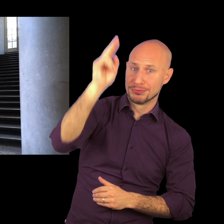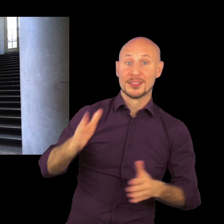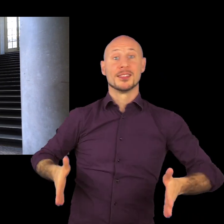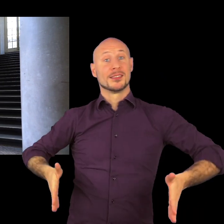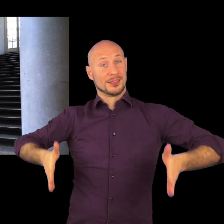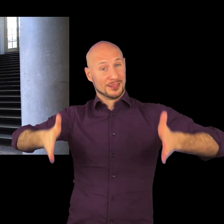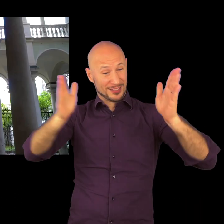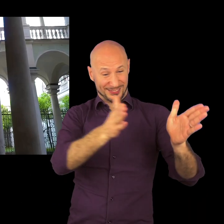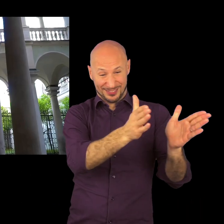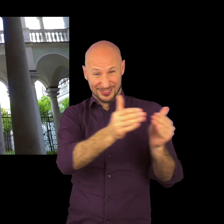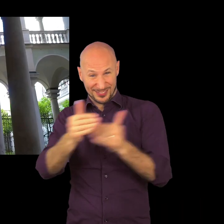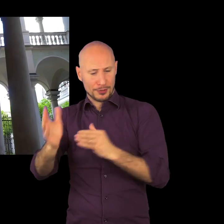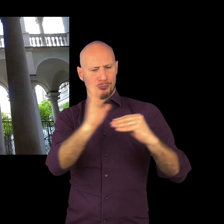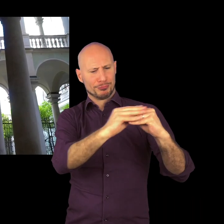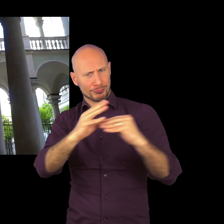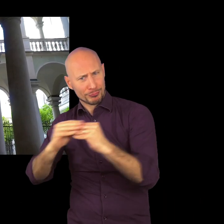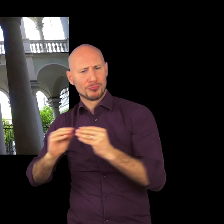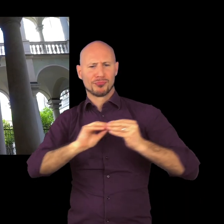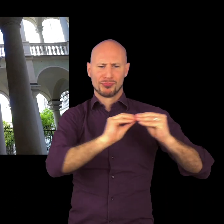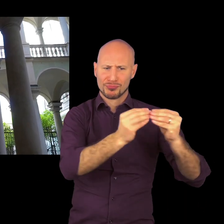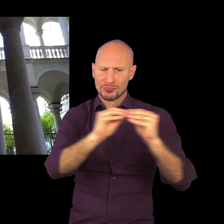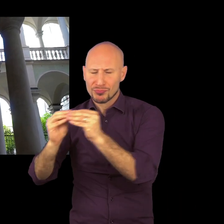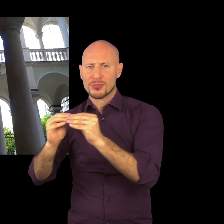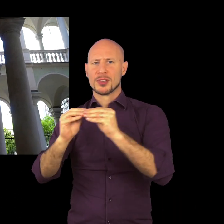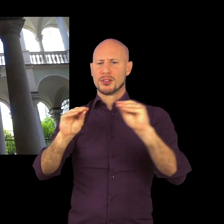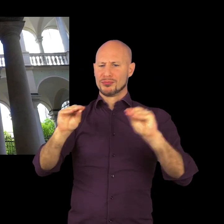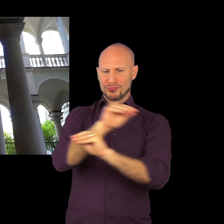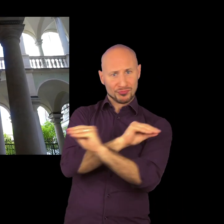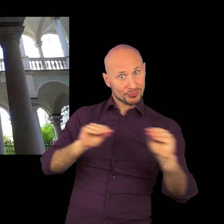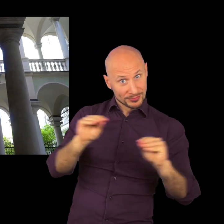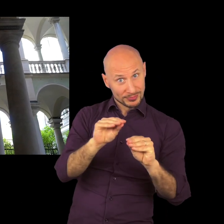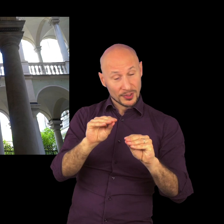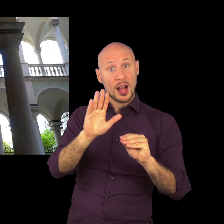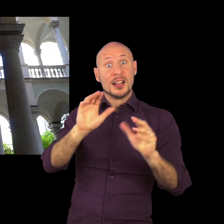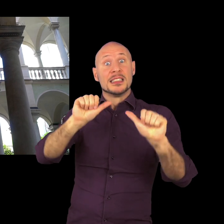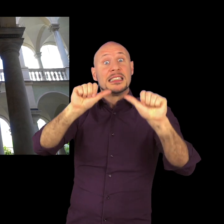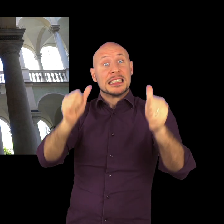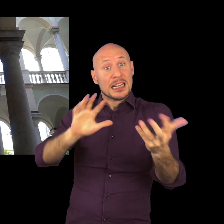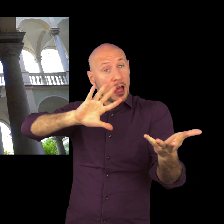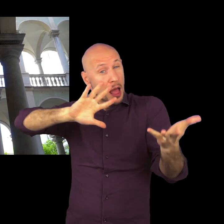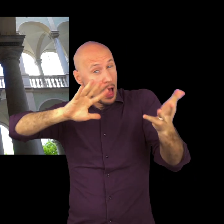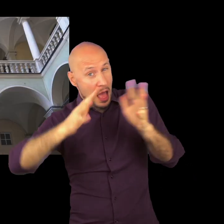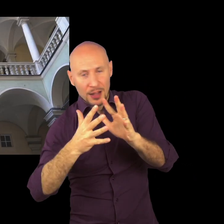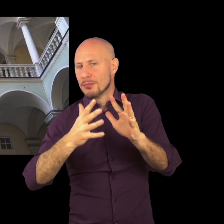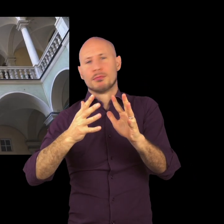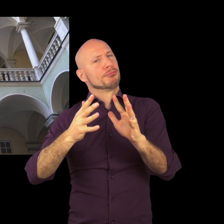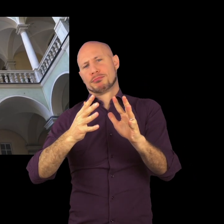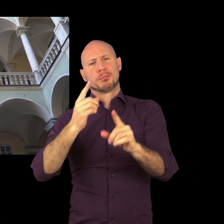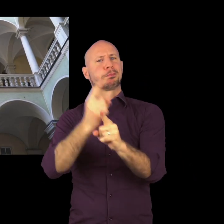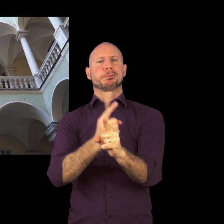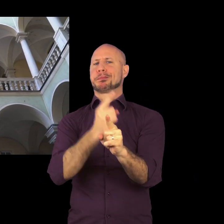anche in parte la struttura stessa dell'edificio senza però andarne a snaturare quelle che erano quelle caratteristiche